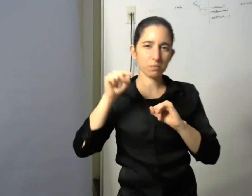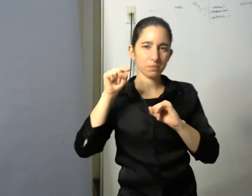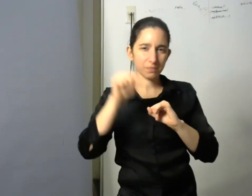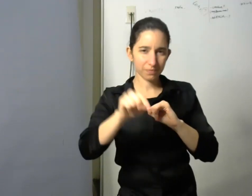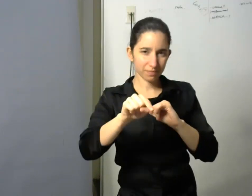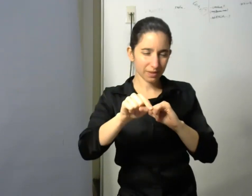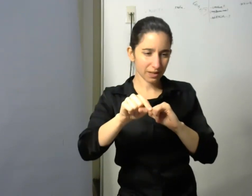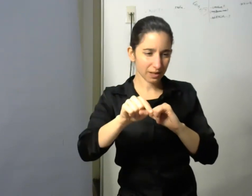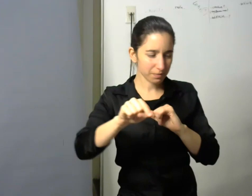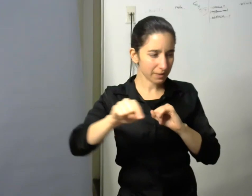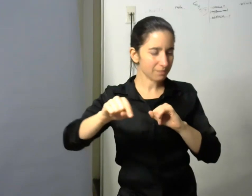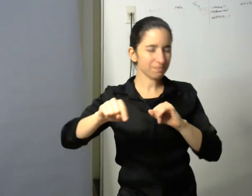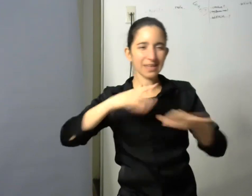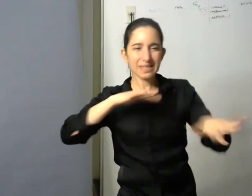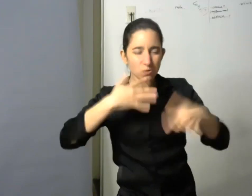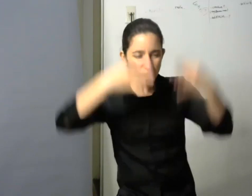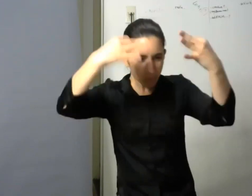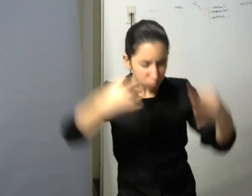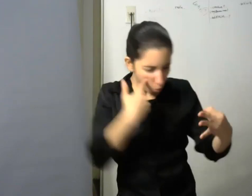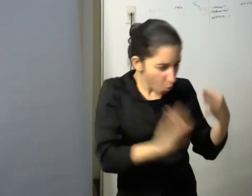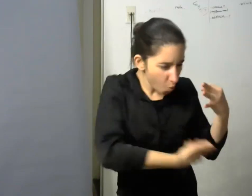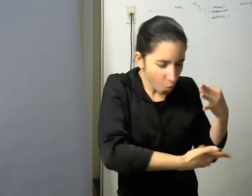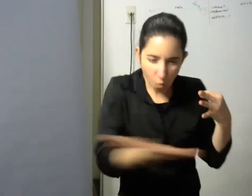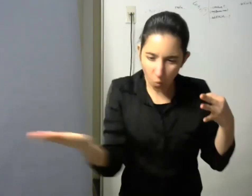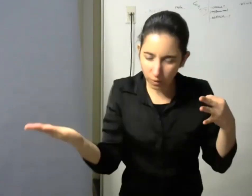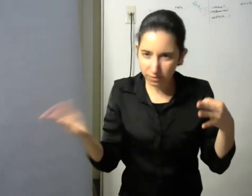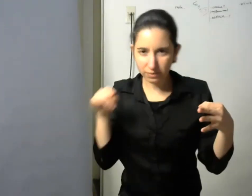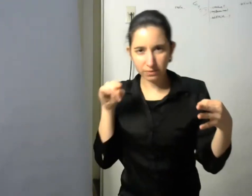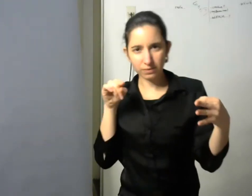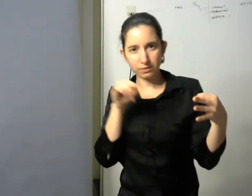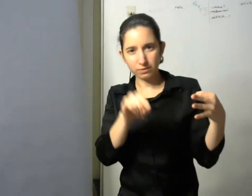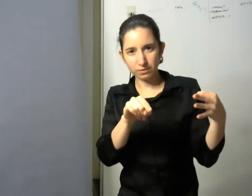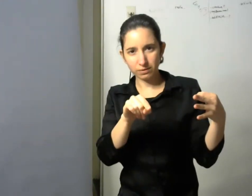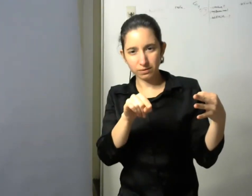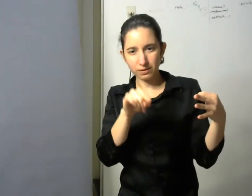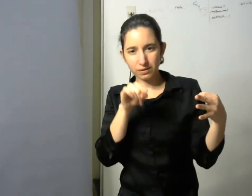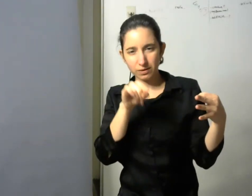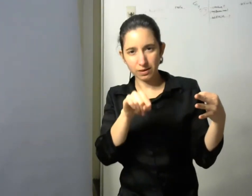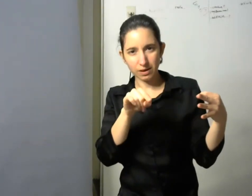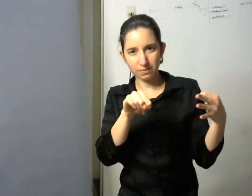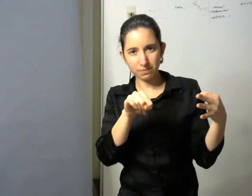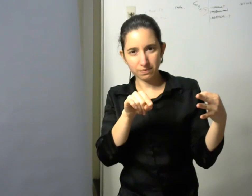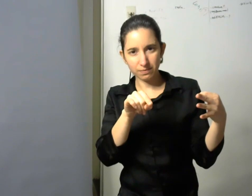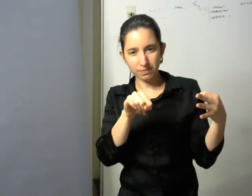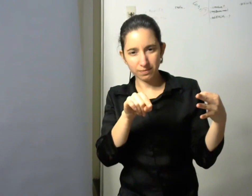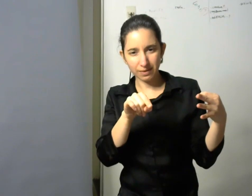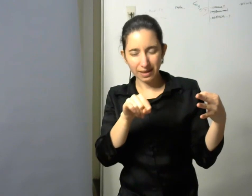son porque tienen cambian a lo largo de la historia como bien